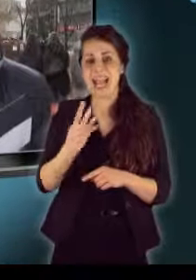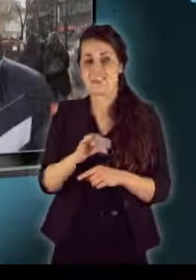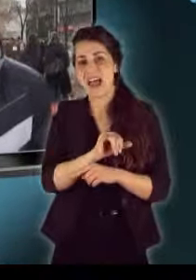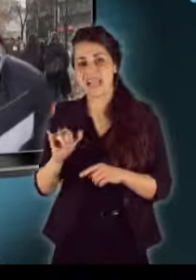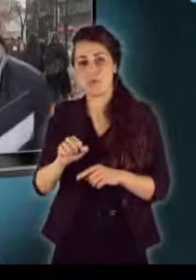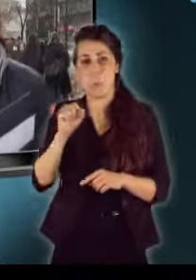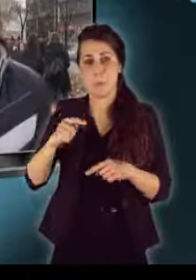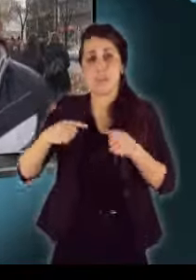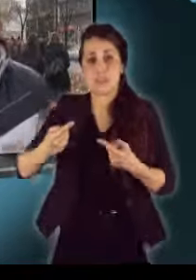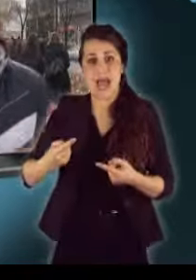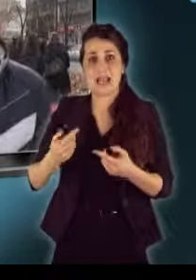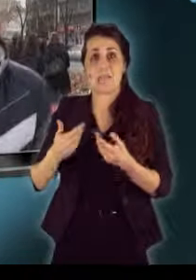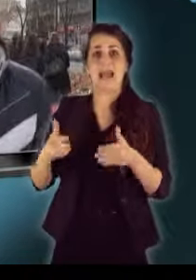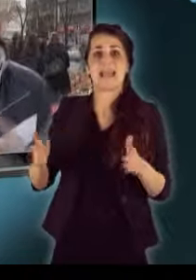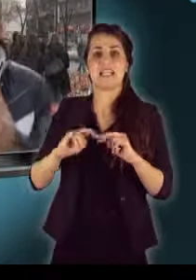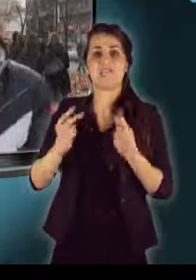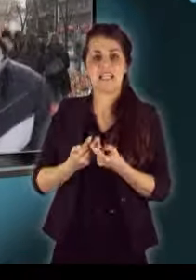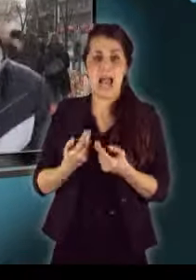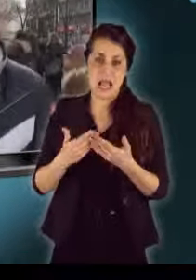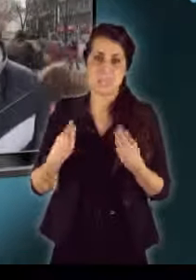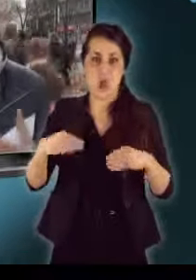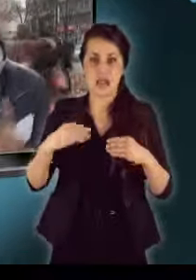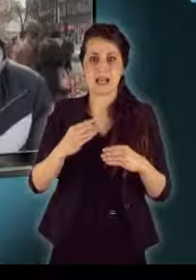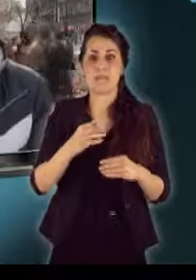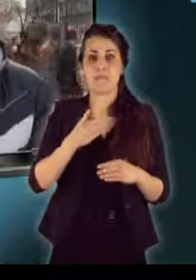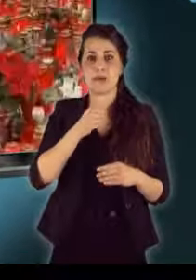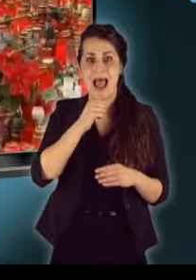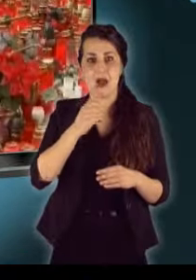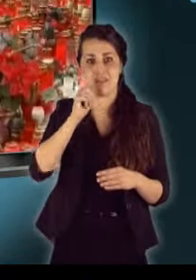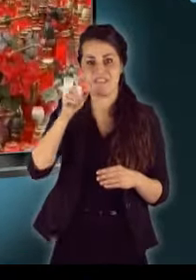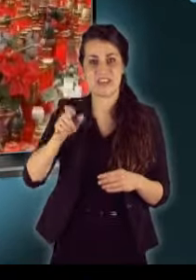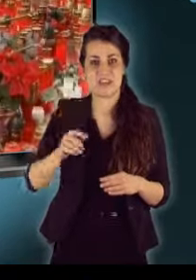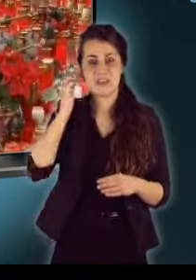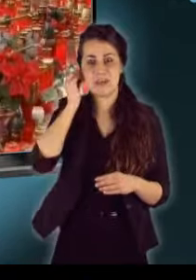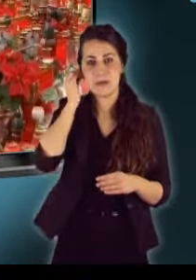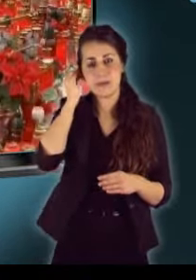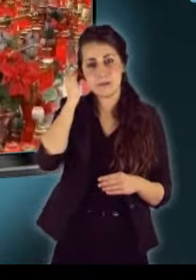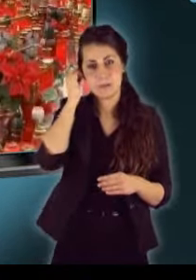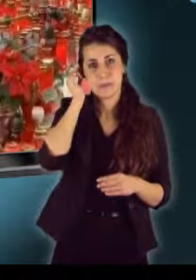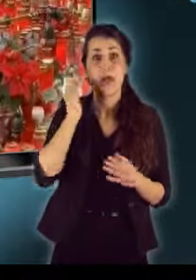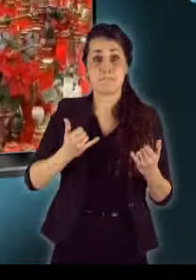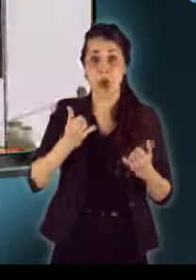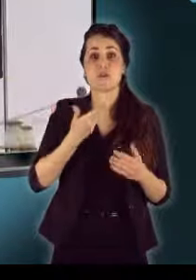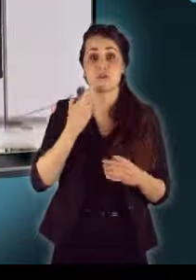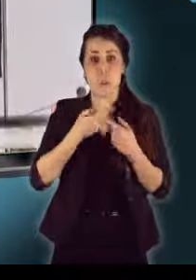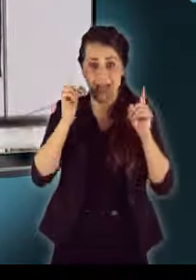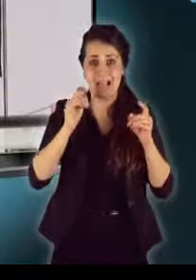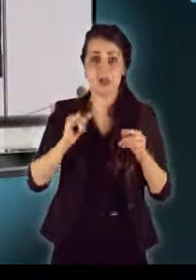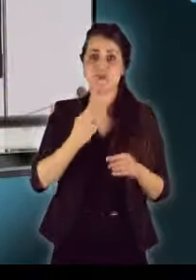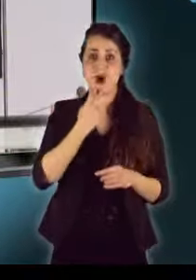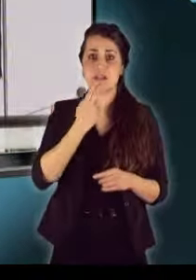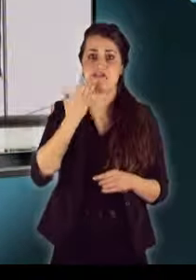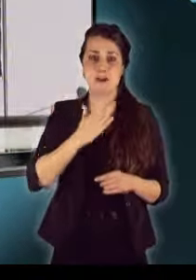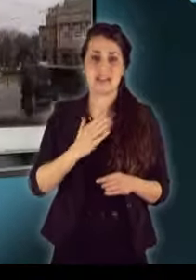elszigeteltség után, magyarázza egy Prágai férfi. Maszlovákia is Václav Havert gyászolja. Reggel 8